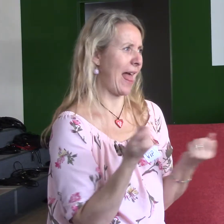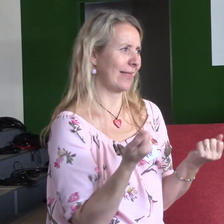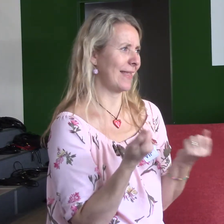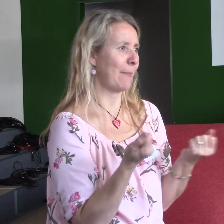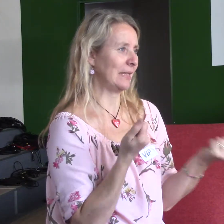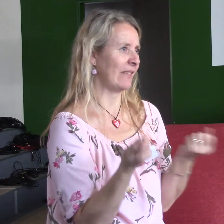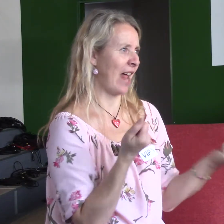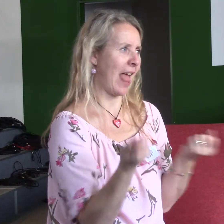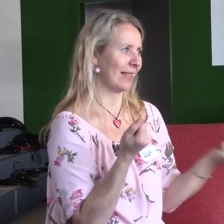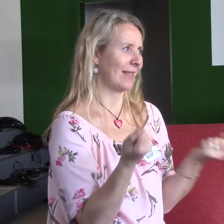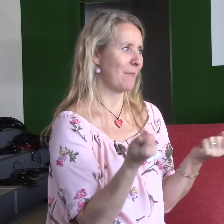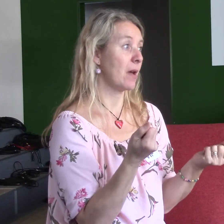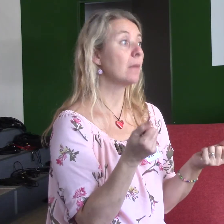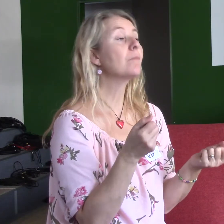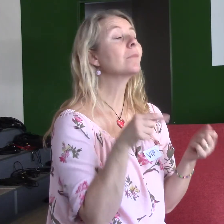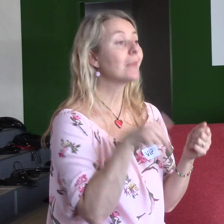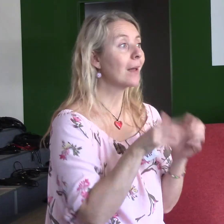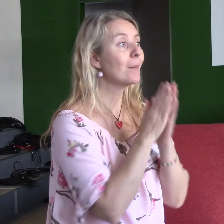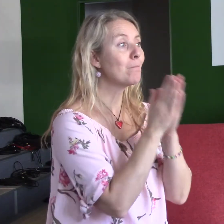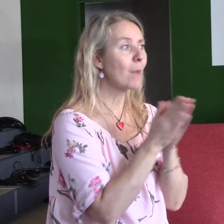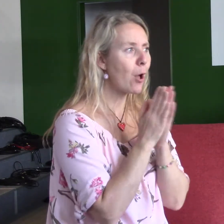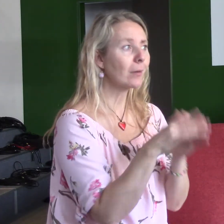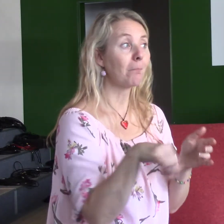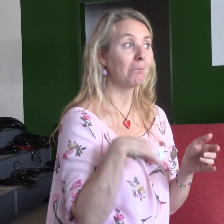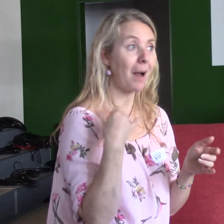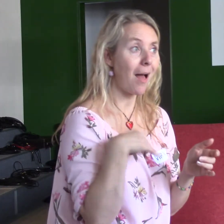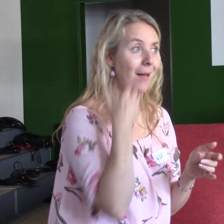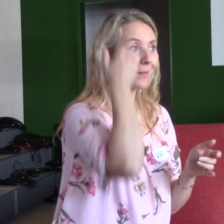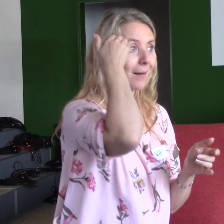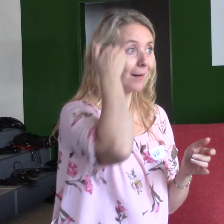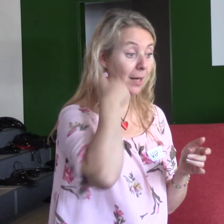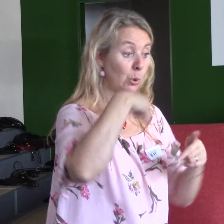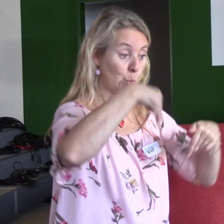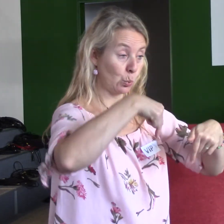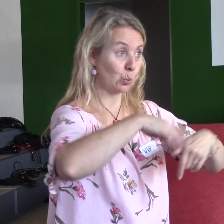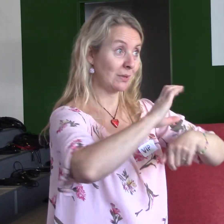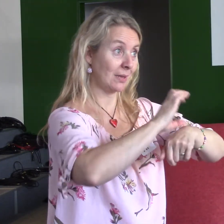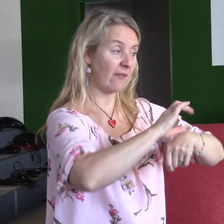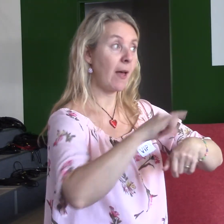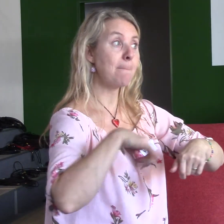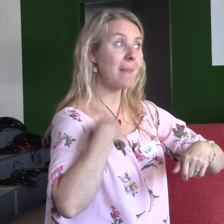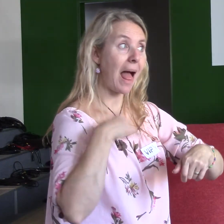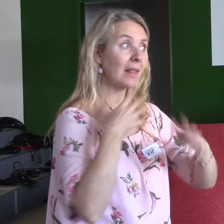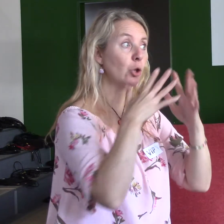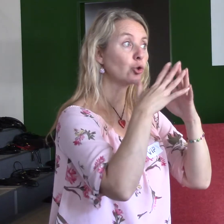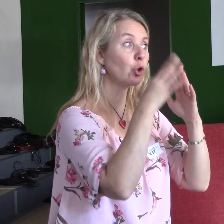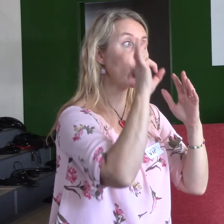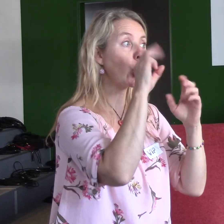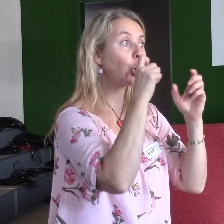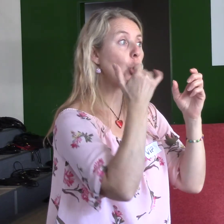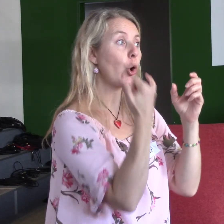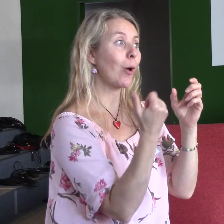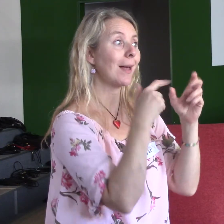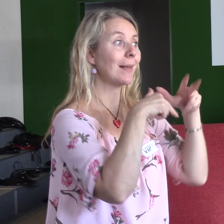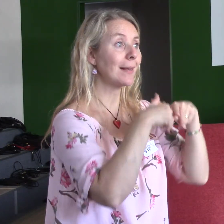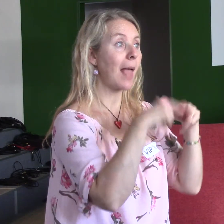Takže modleme se za mladé lidi v našem sboru, za mládež, za rojal, za nedělku,